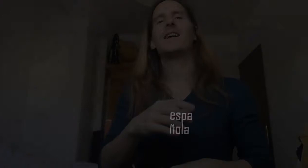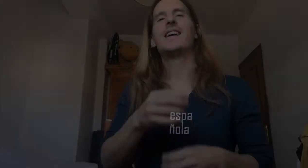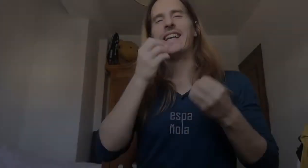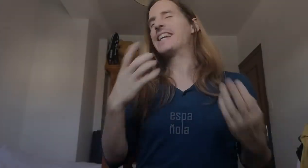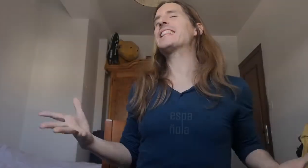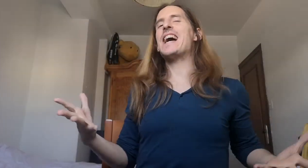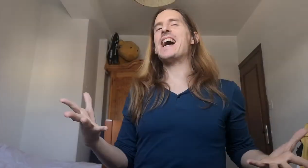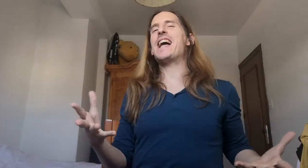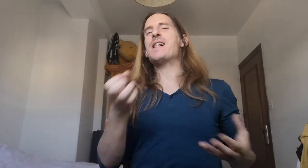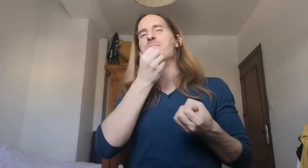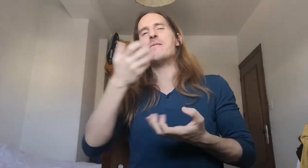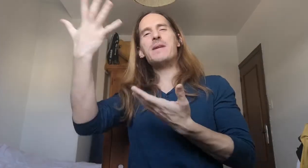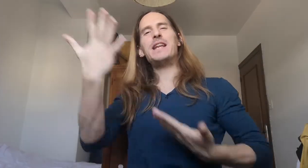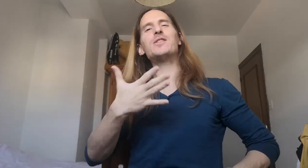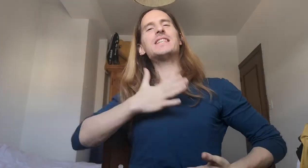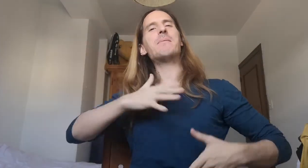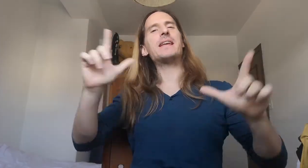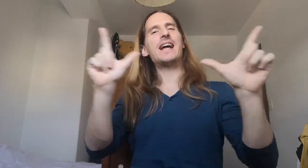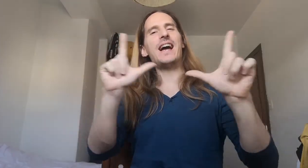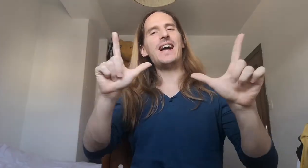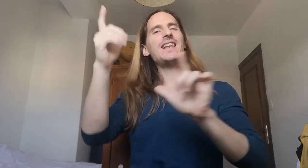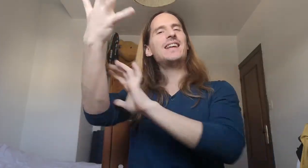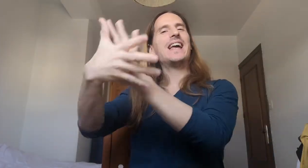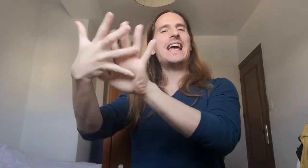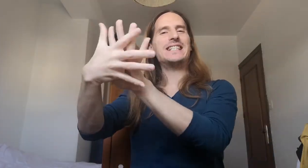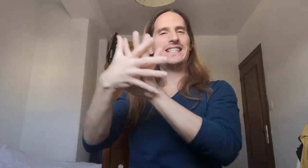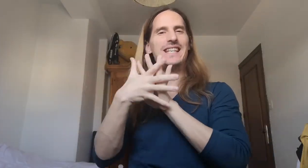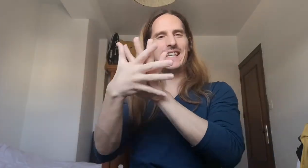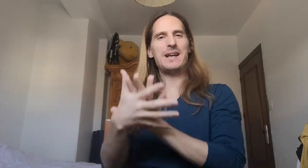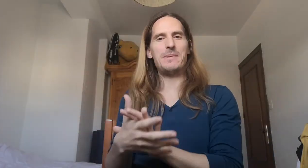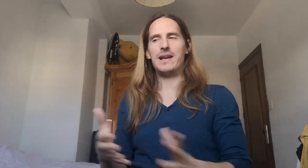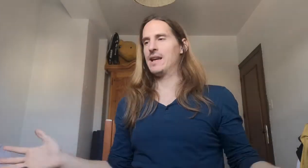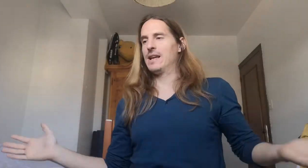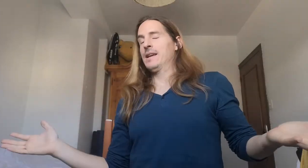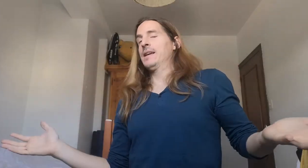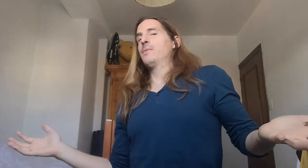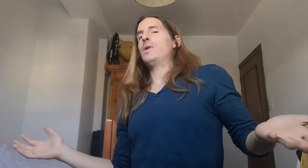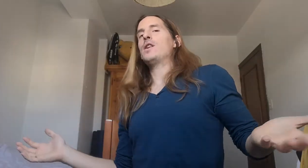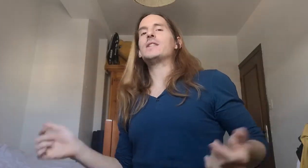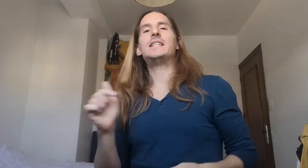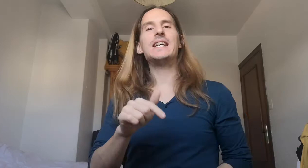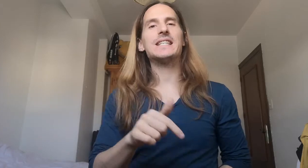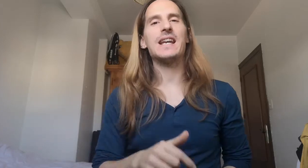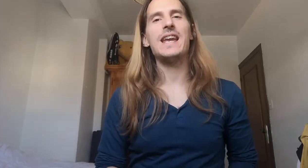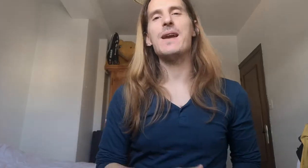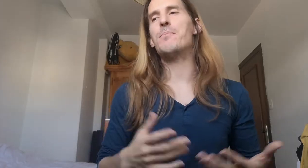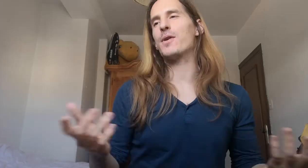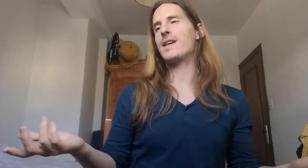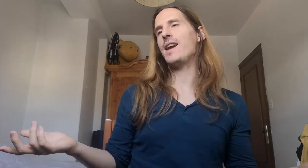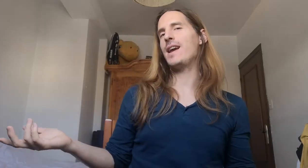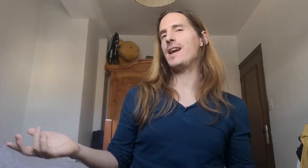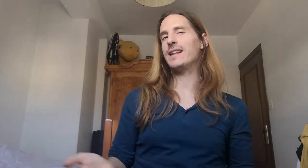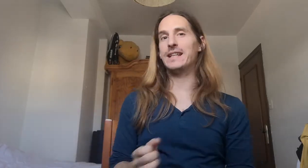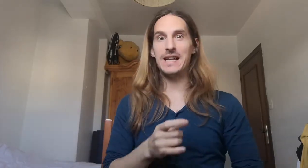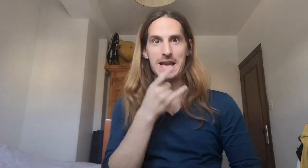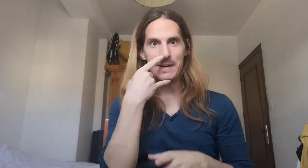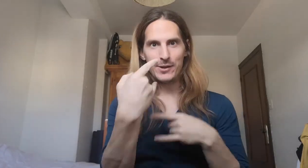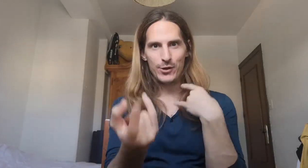¿Qué tal? Bienvenidos a mi canal Ensígname. Bueno, si sigues aquí es porque te está llamando